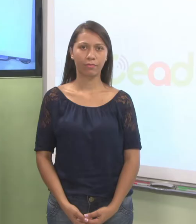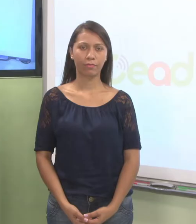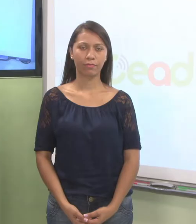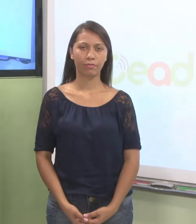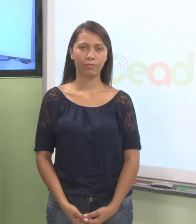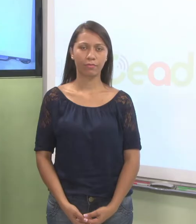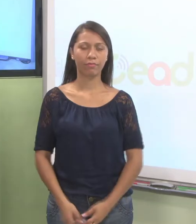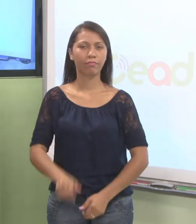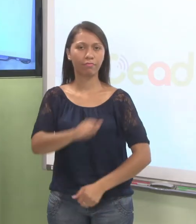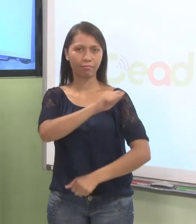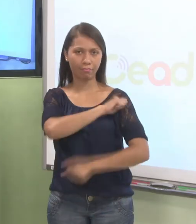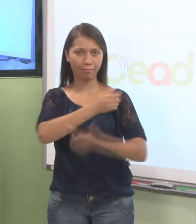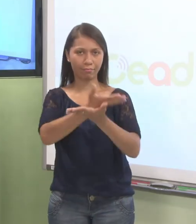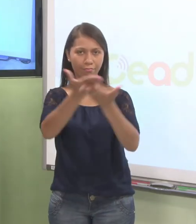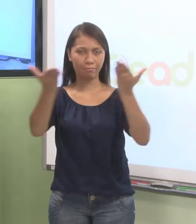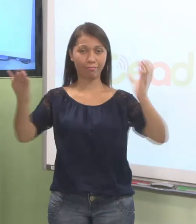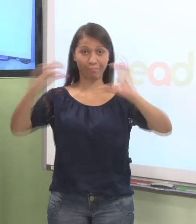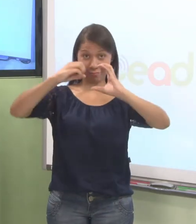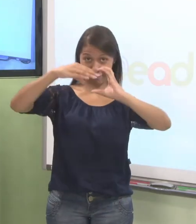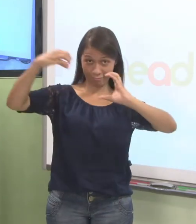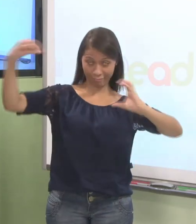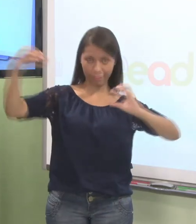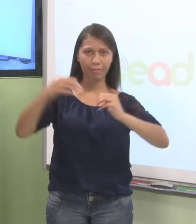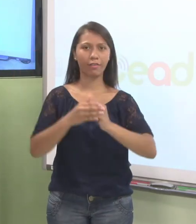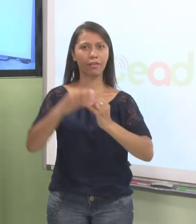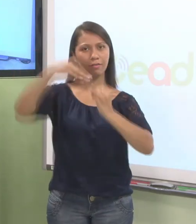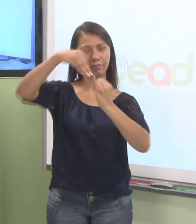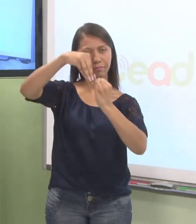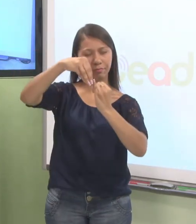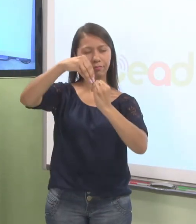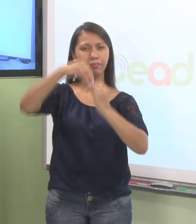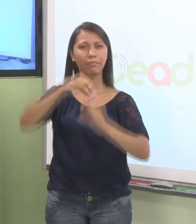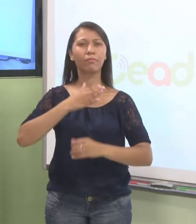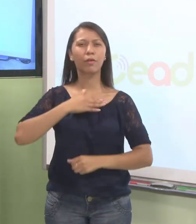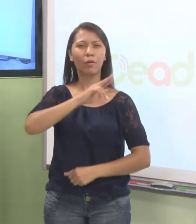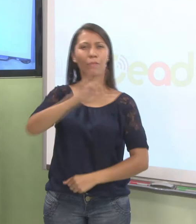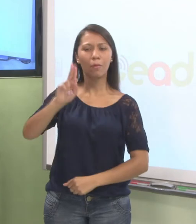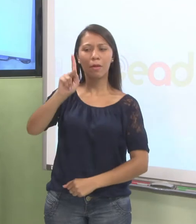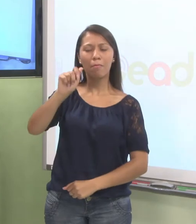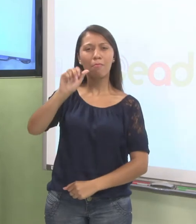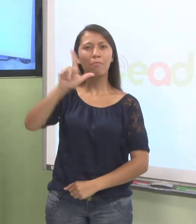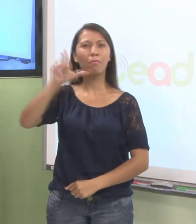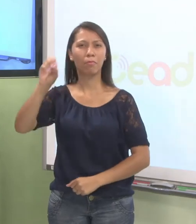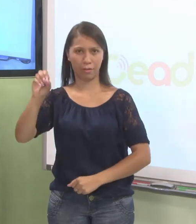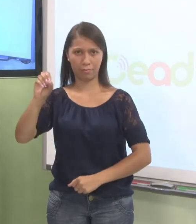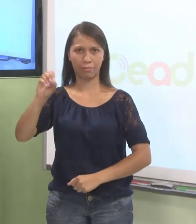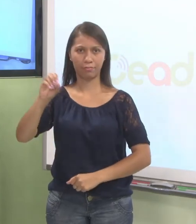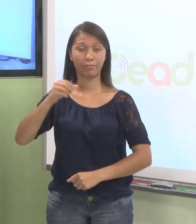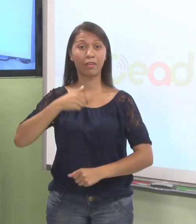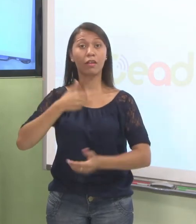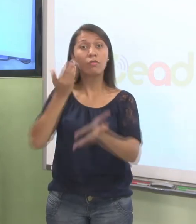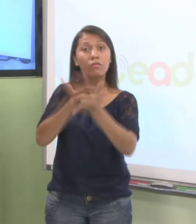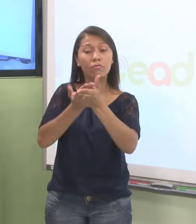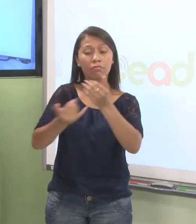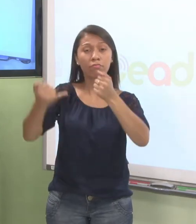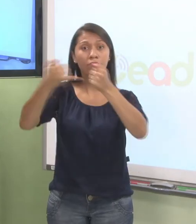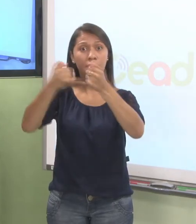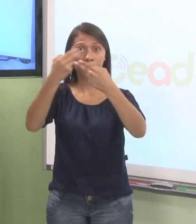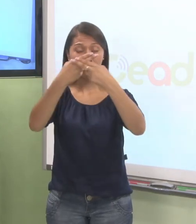Prezados alunos da Rede E-Tec, meu nome é Pablo Miranda e eu sou o acadêmico do curso de sistemas de informação da Unimontes. Também sou integrante da